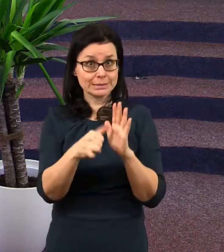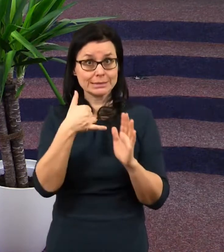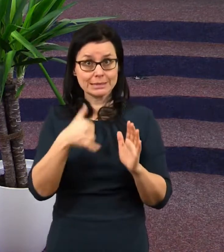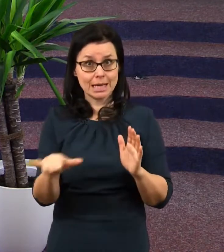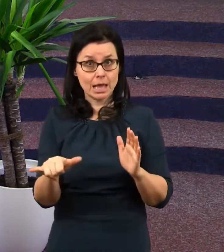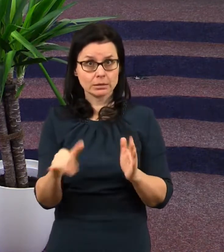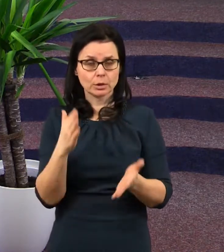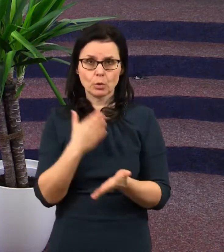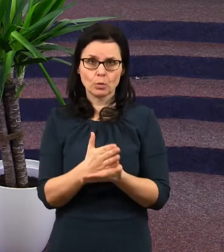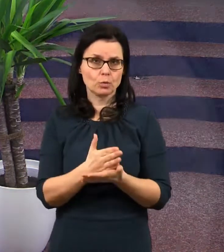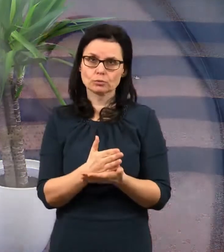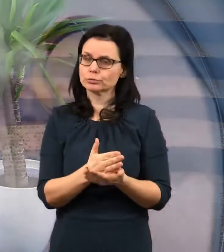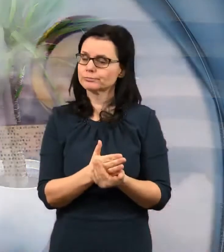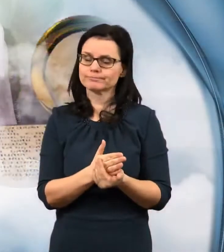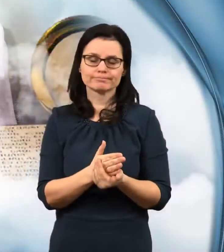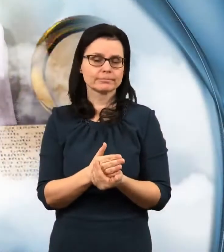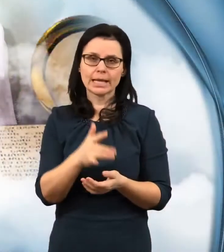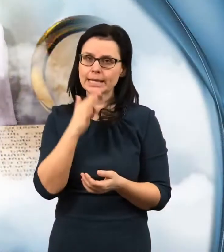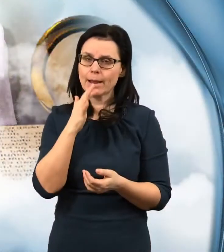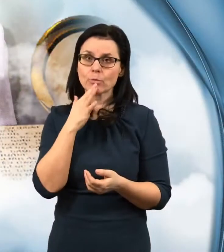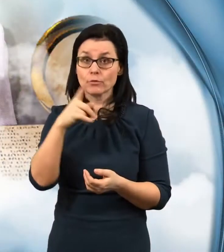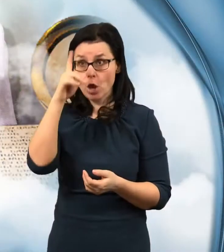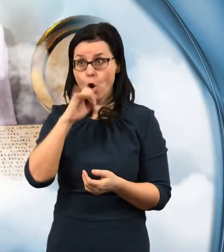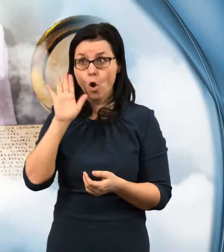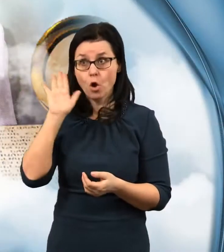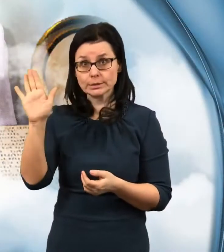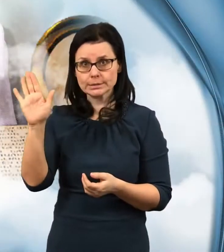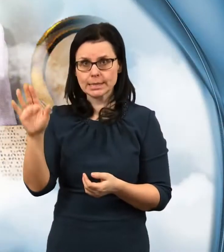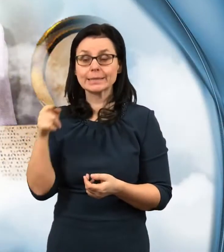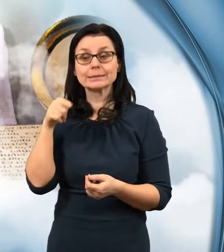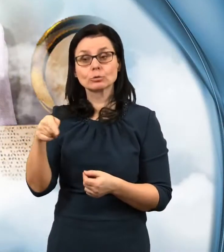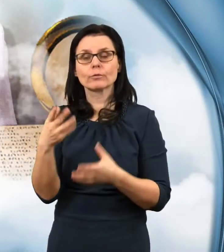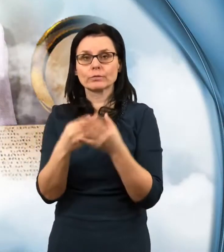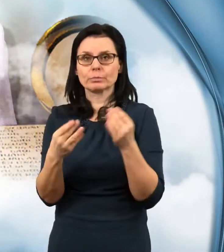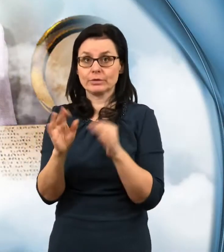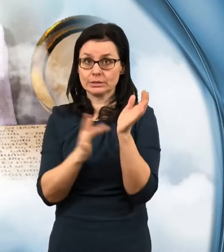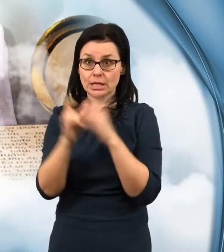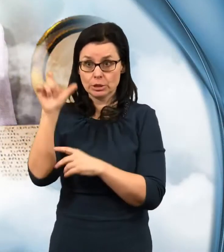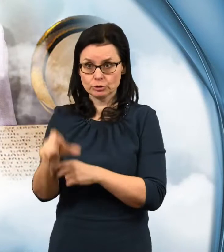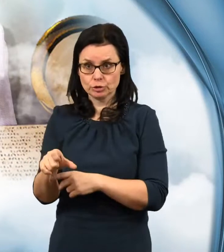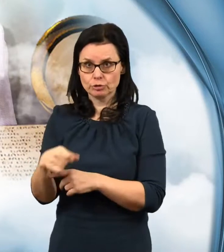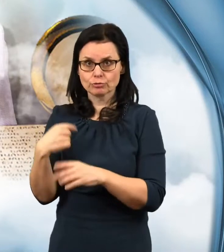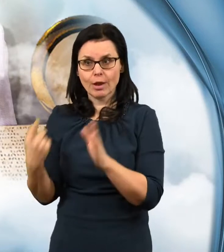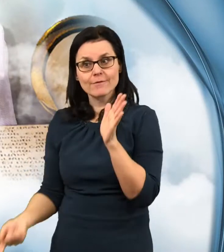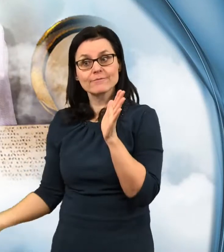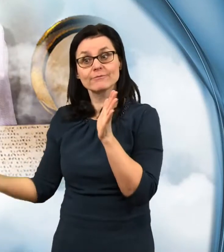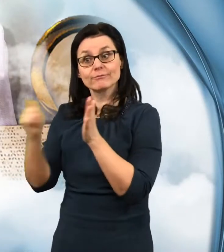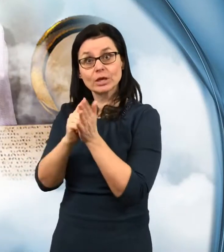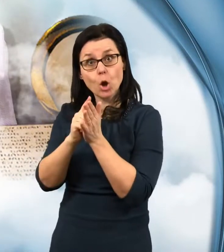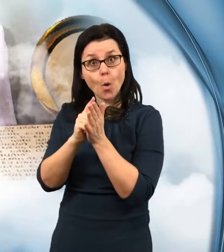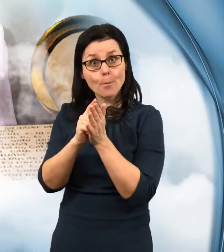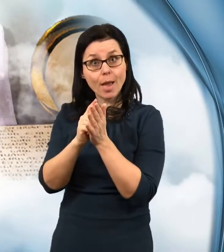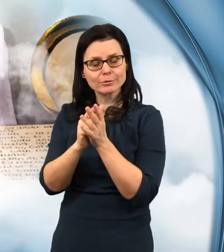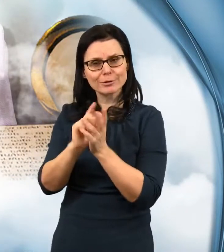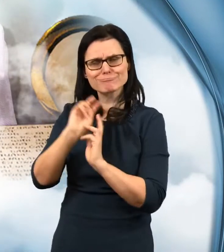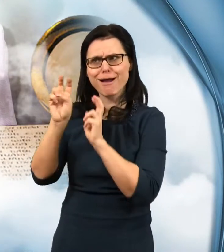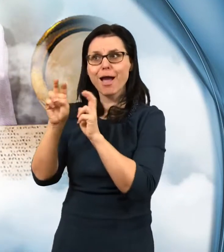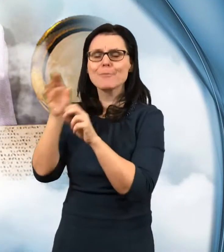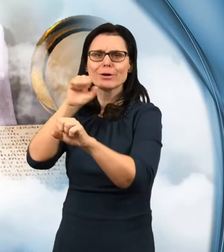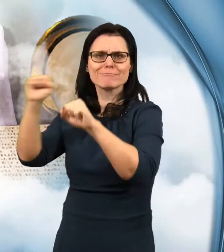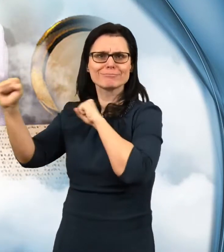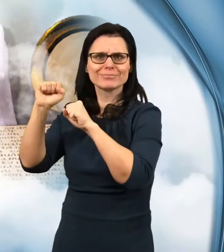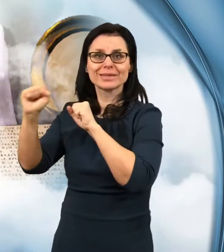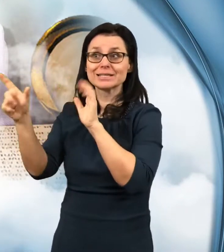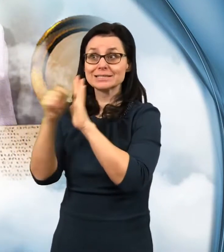už nemáme řeč o otci, tady se mluví o Kristu, že vykoupení budou královat s Kristem, že